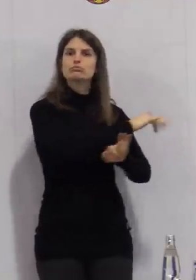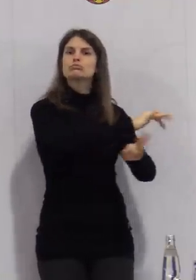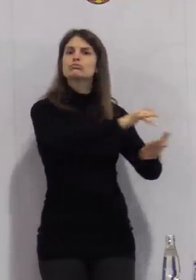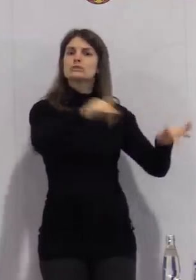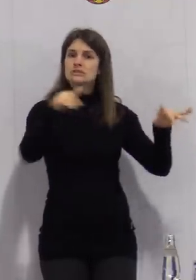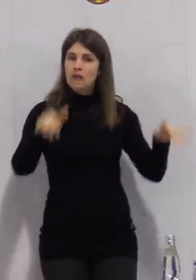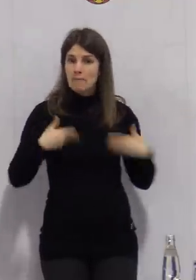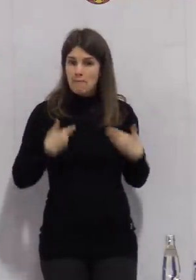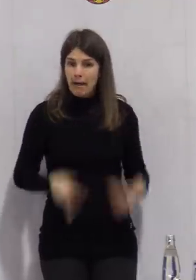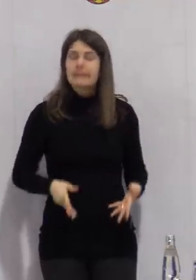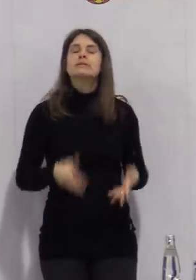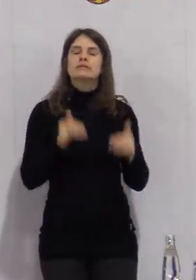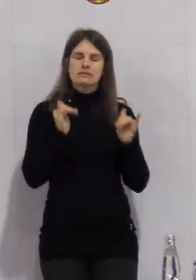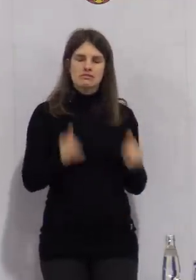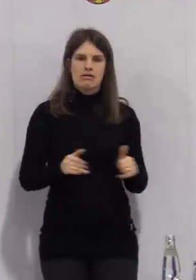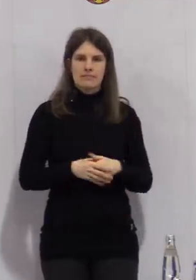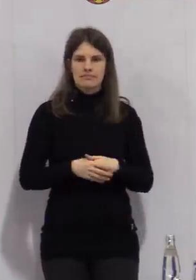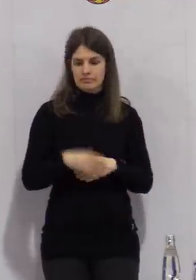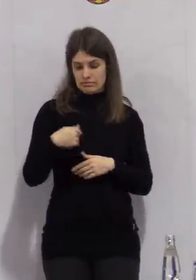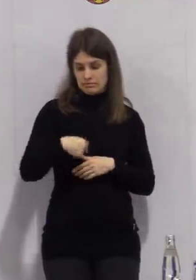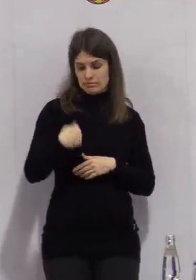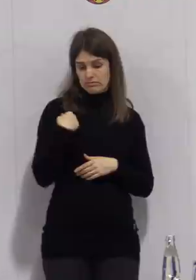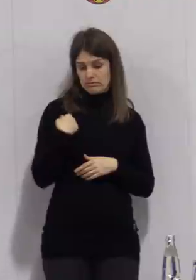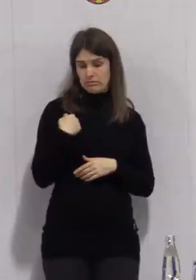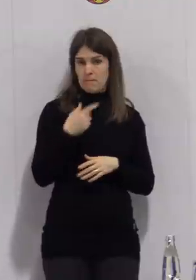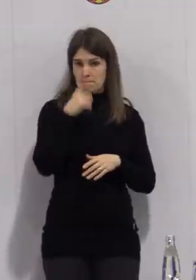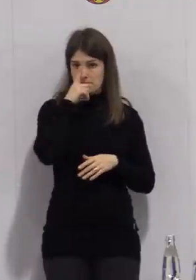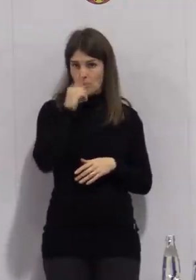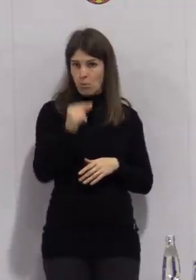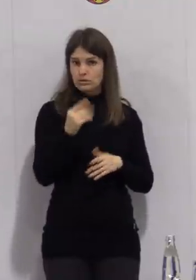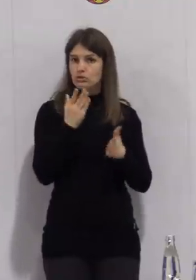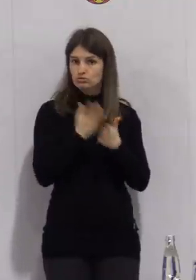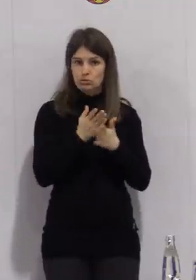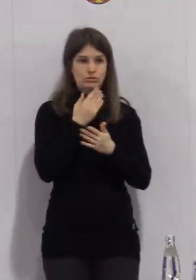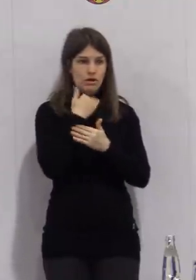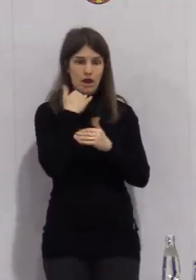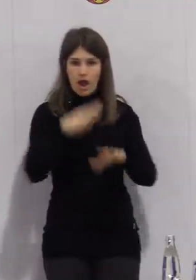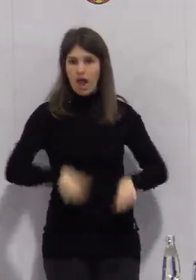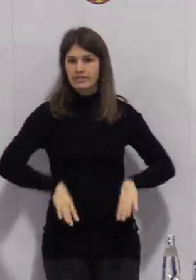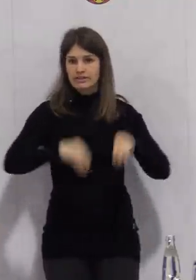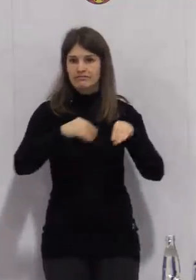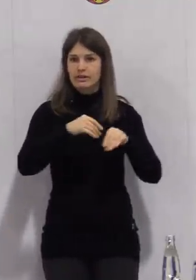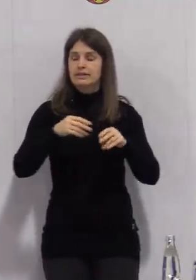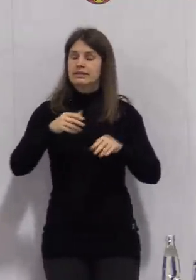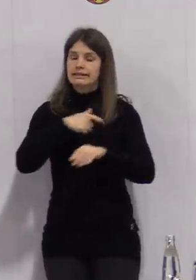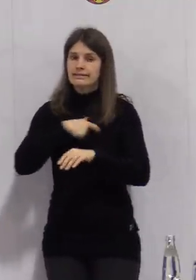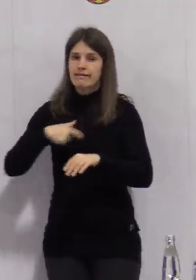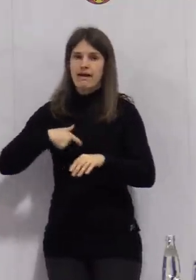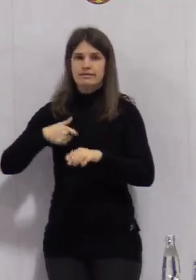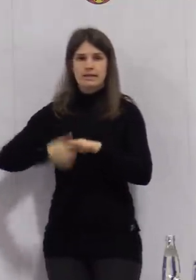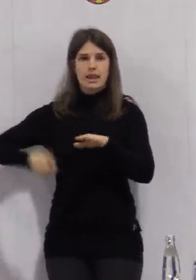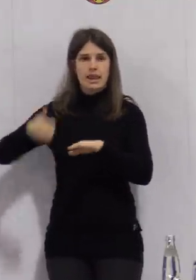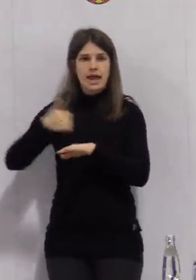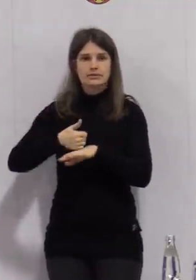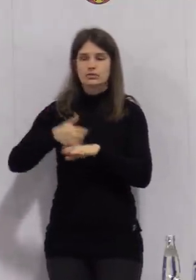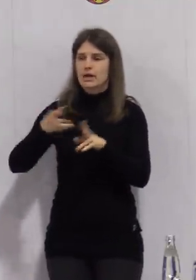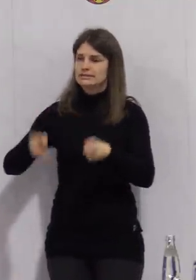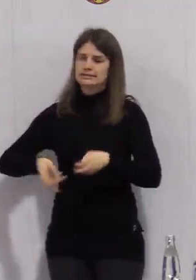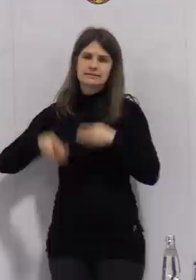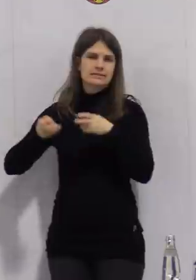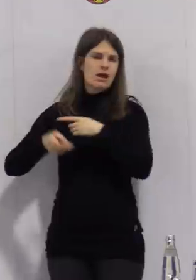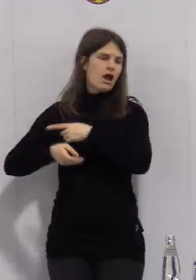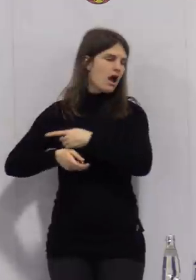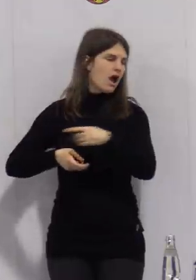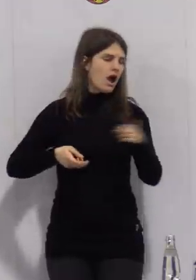Montag diese Impfkampagne für diesen Personenkreis und auch für die Kita-Leiterin und Kita-Erzieher,